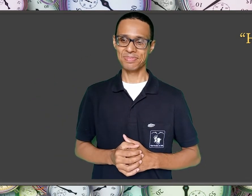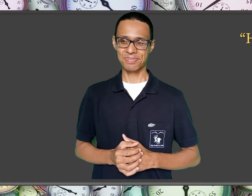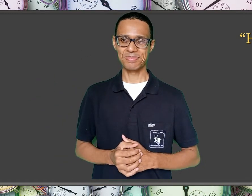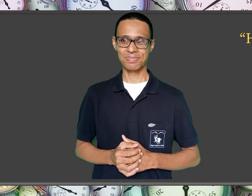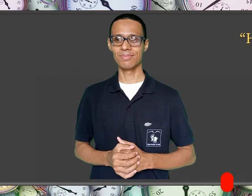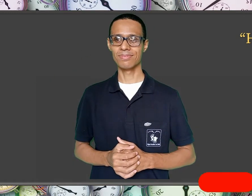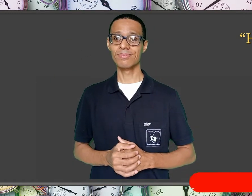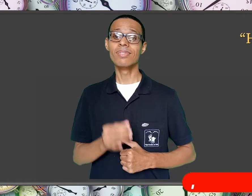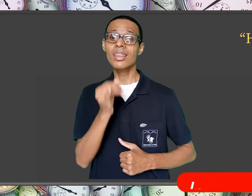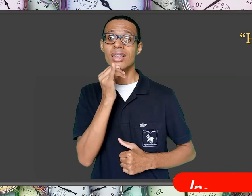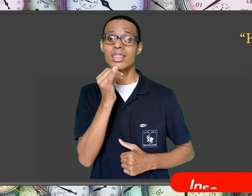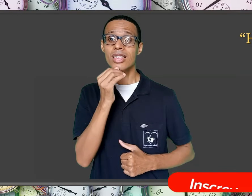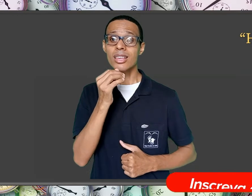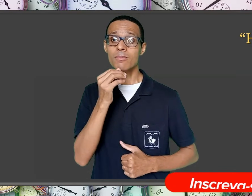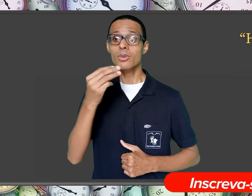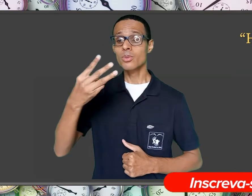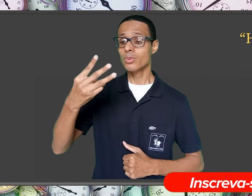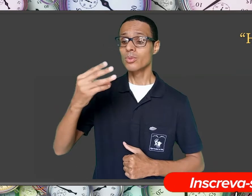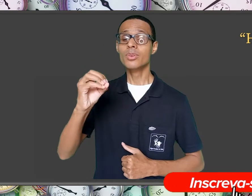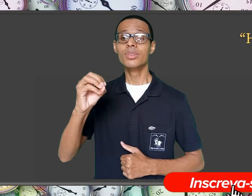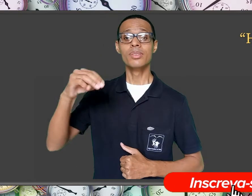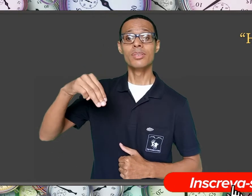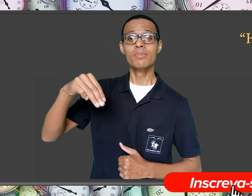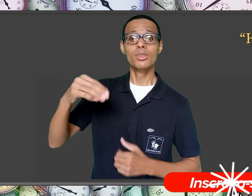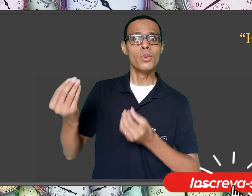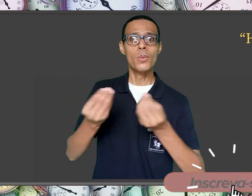Se for meia hora, fazemos assim.